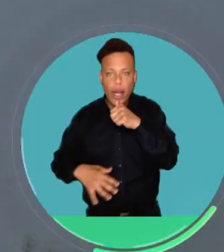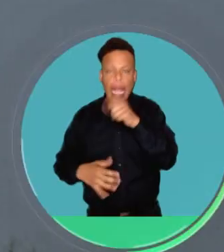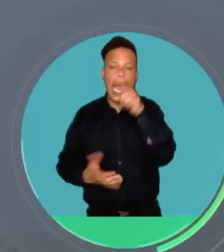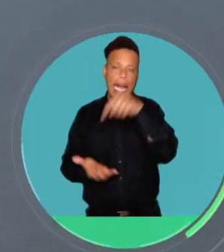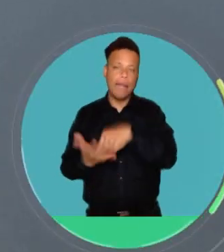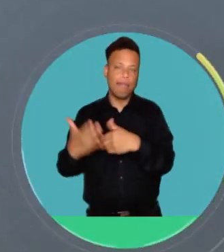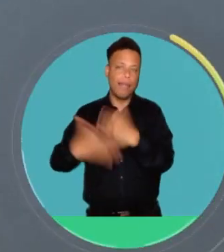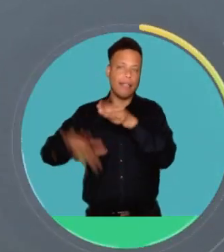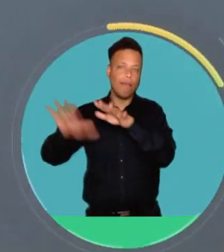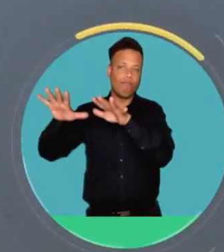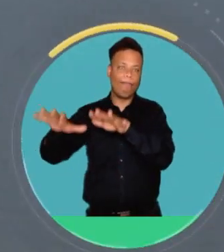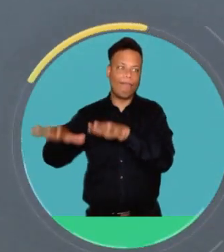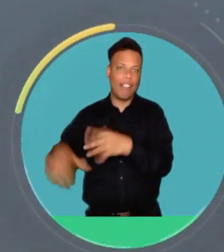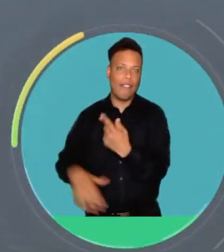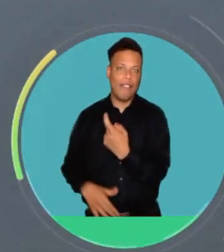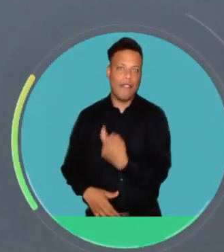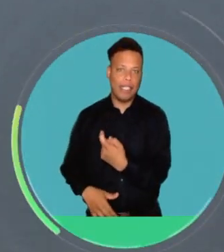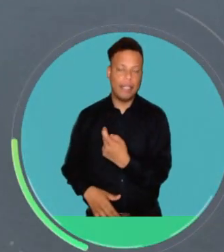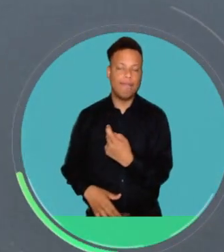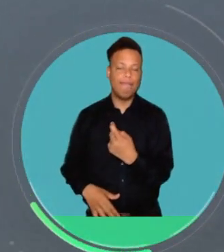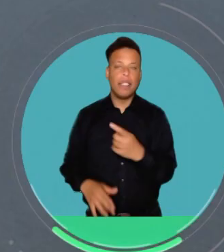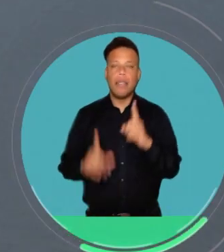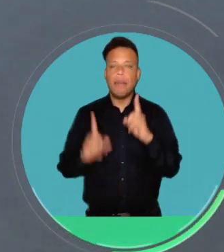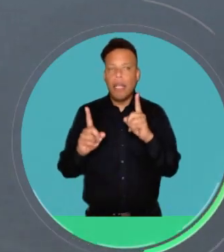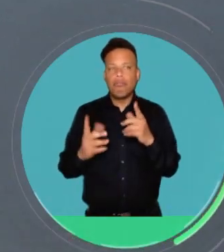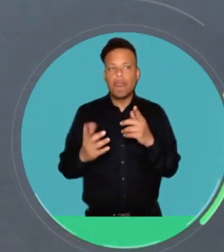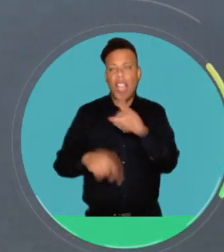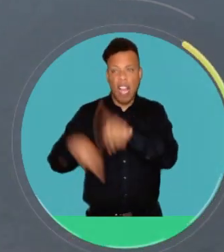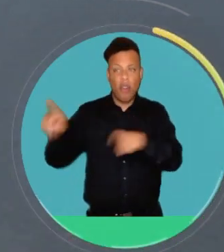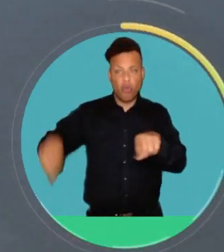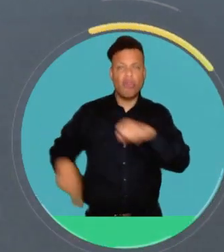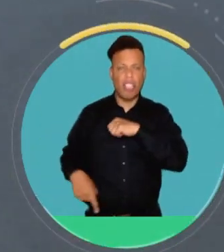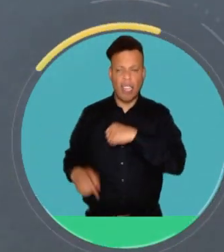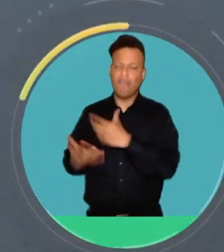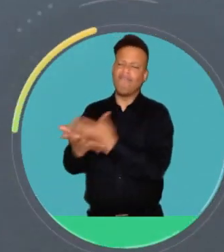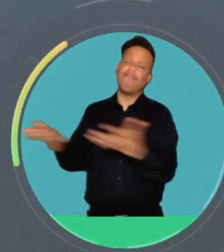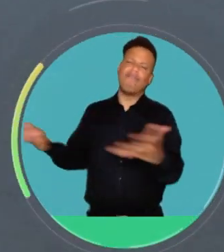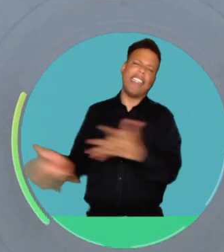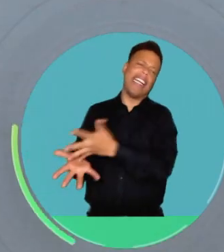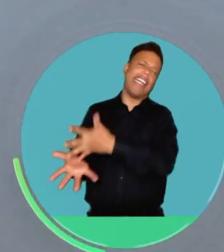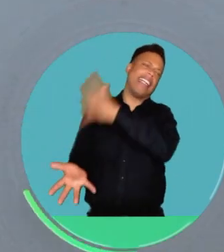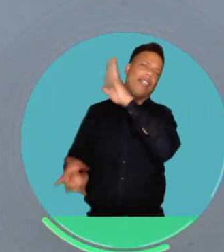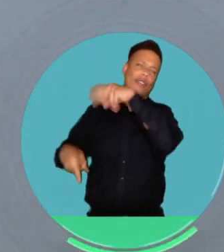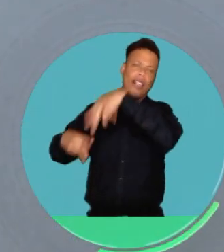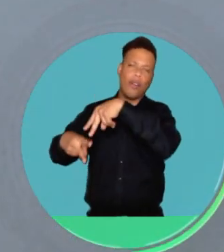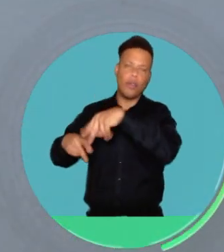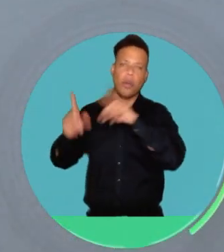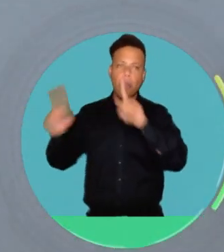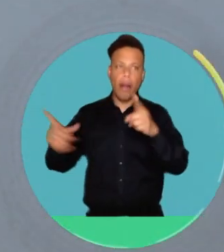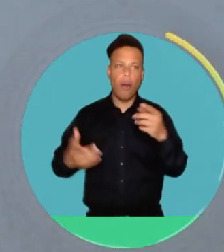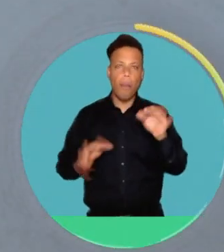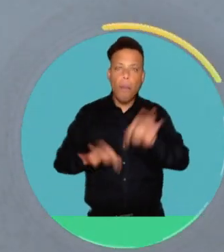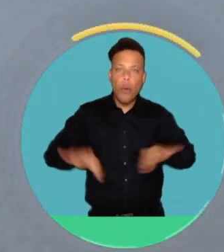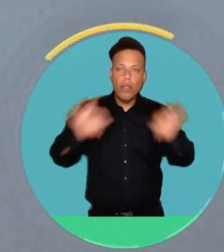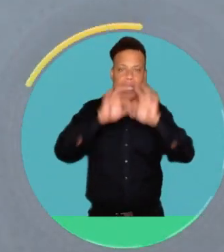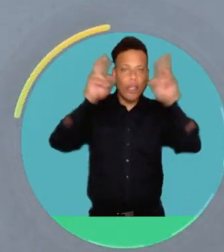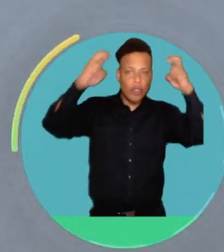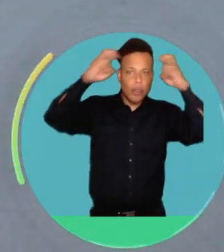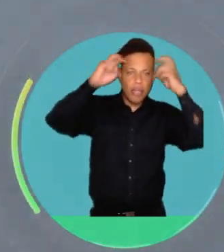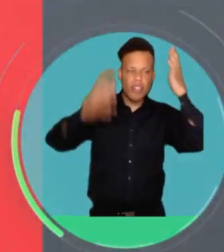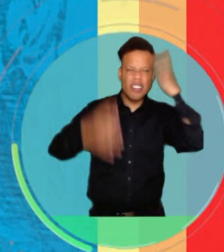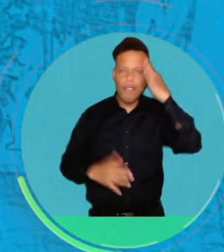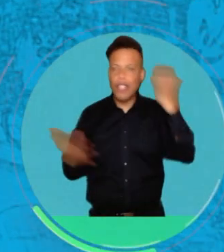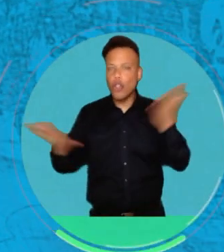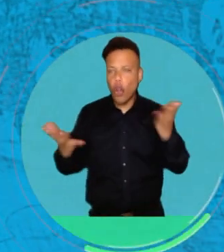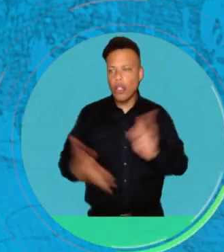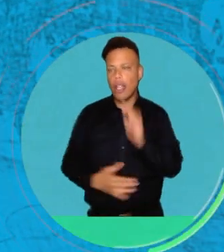ahí es donde empiezan a haber escasez. Entonces hablar de riqueza hídrica, sí, sí es importante, pero también una cosa es tener la riqueza y otra cosa